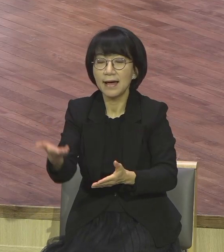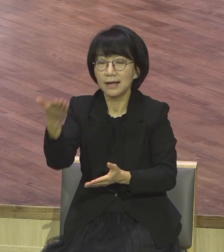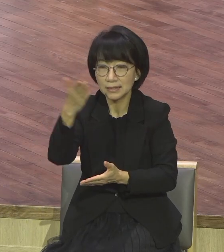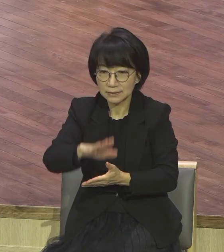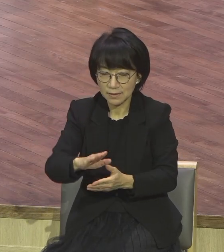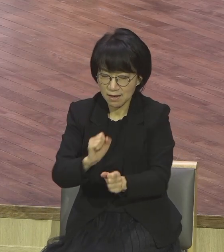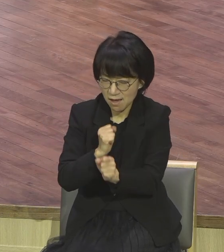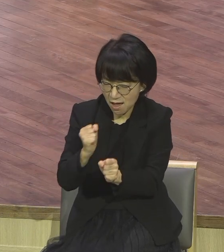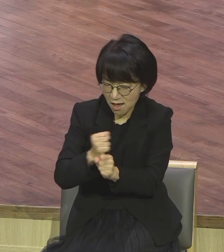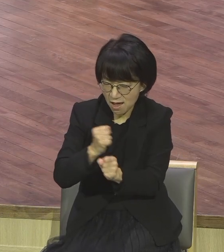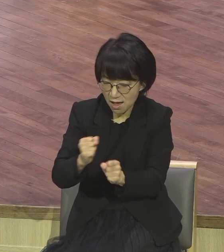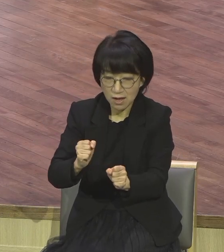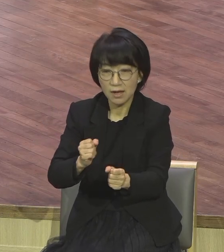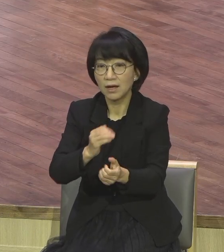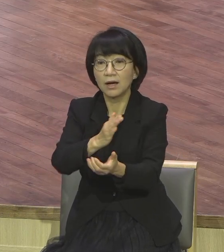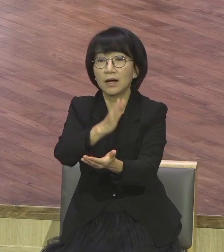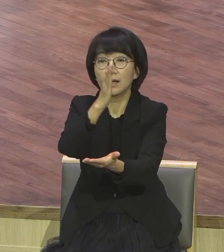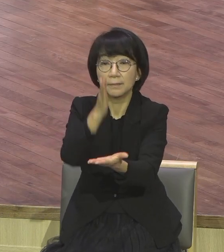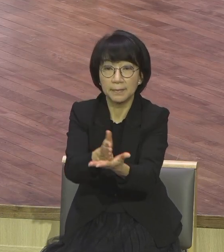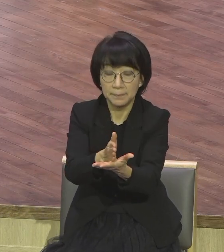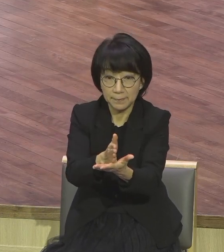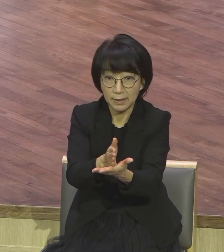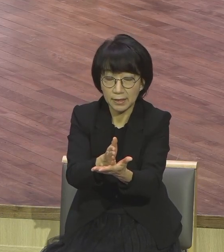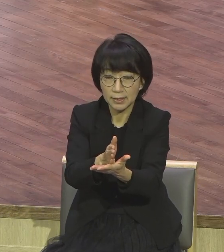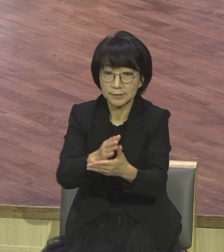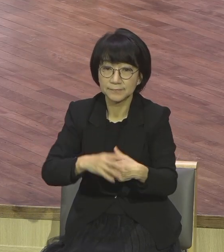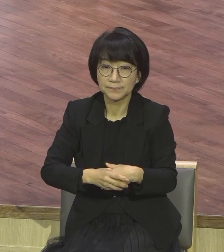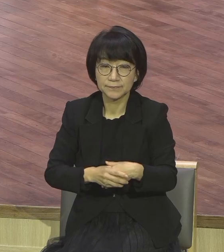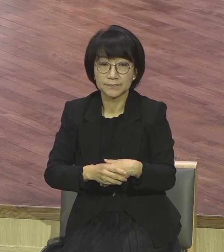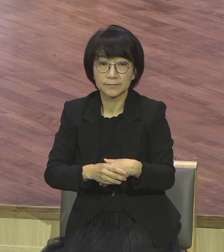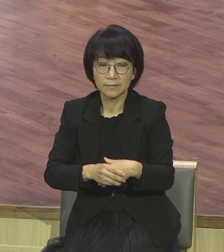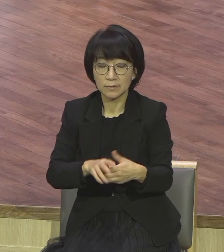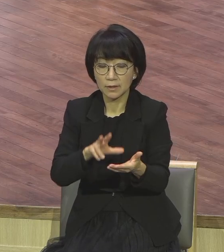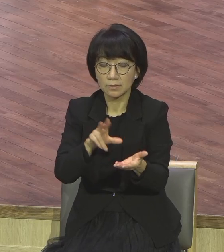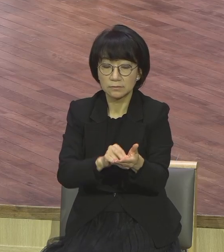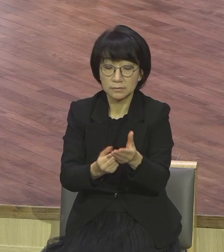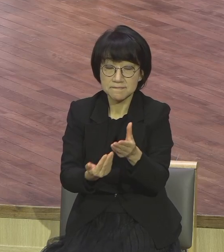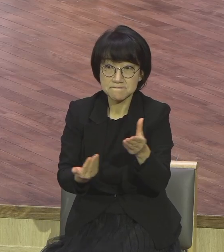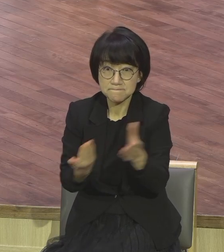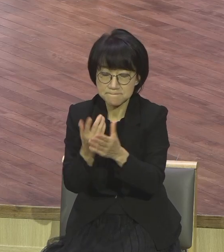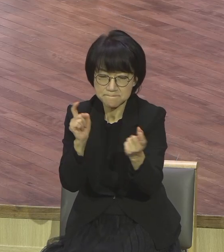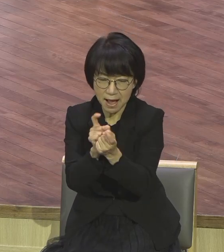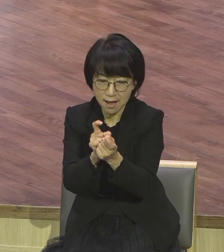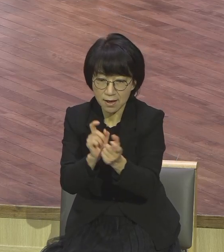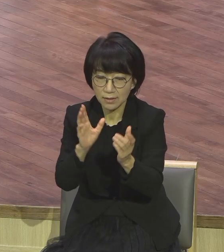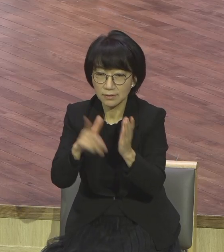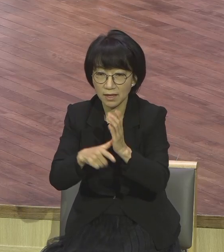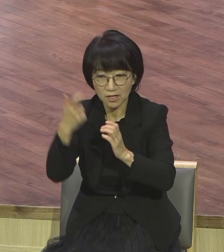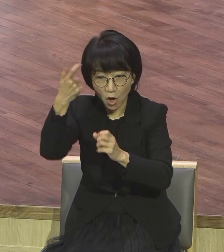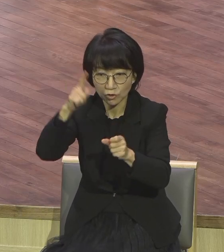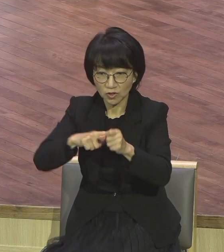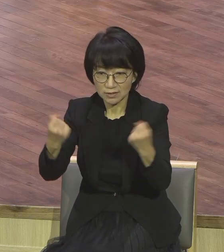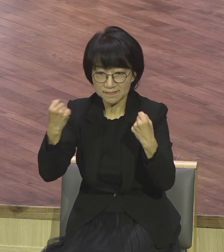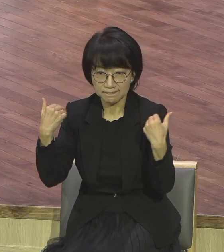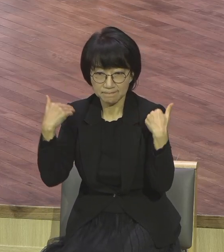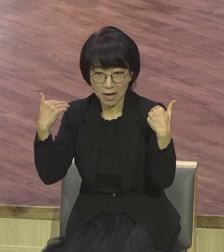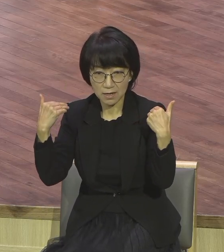오히려 이런 문제와 사건을 당할 때마다 계속 영적 성장과 영적